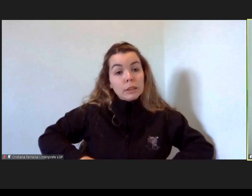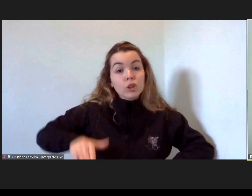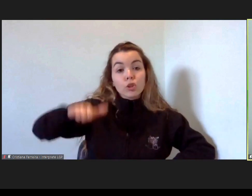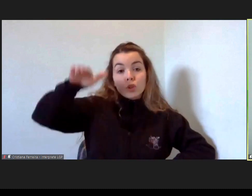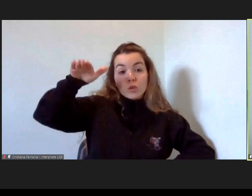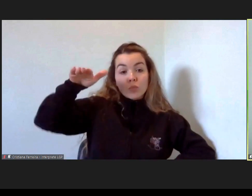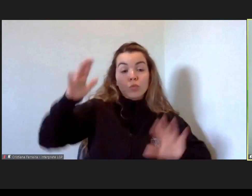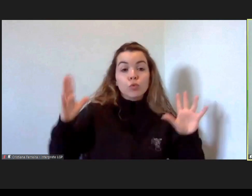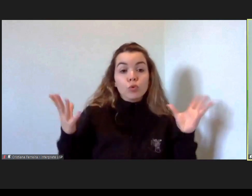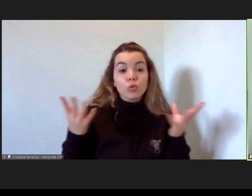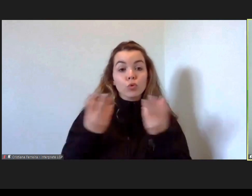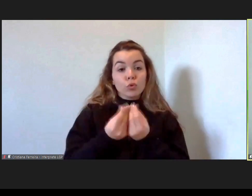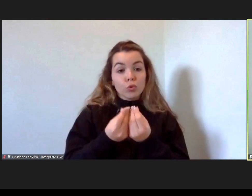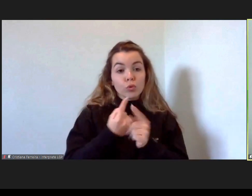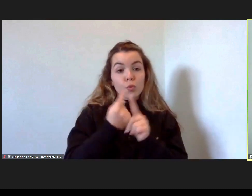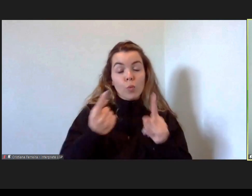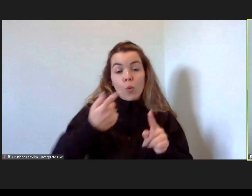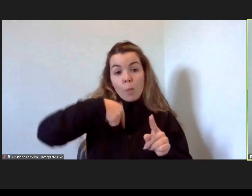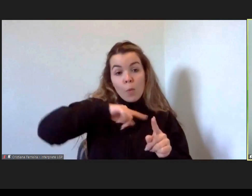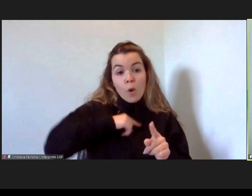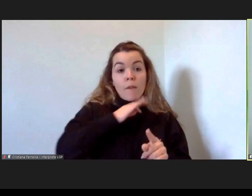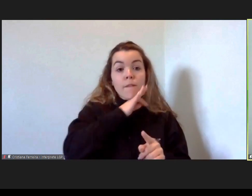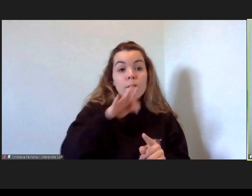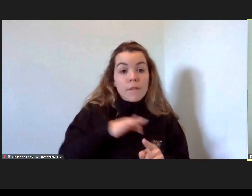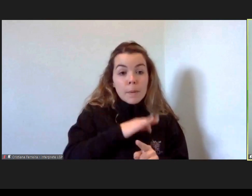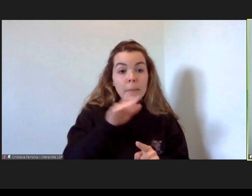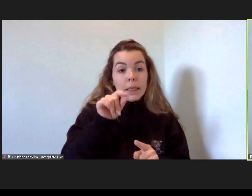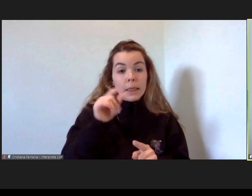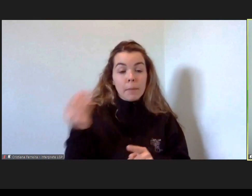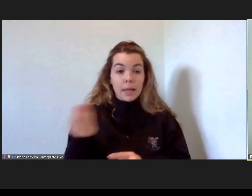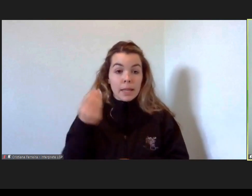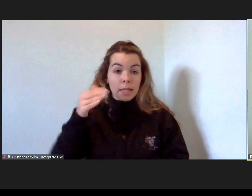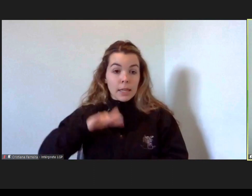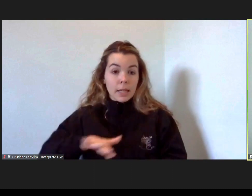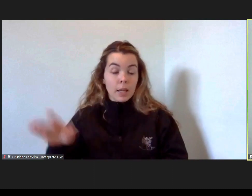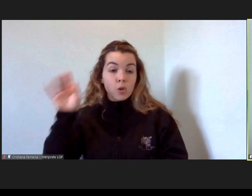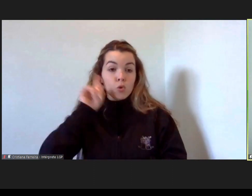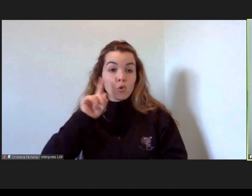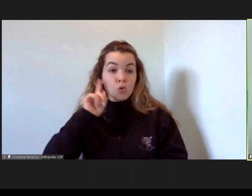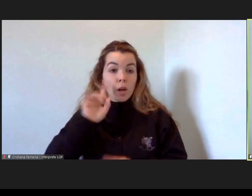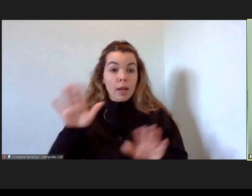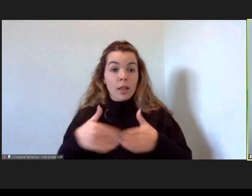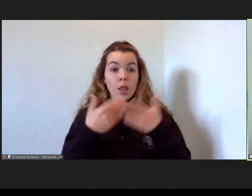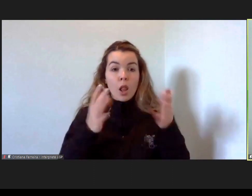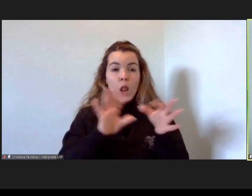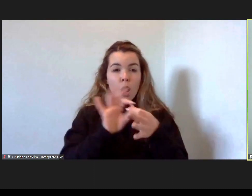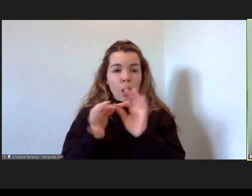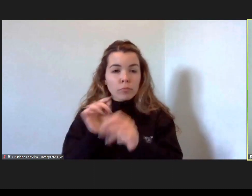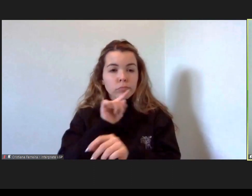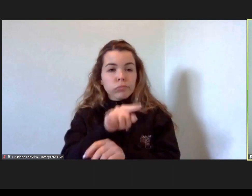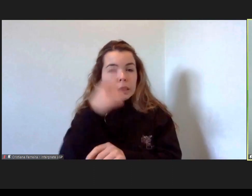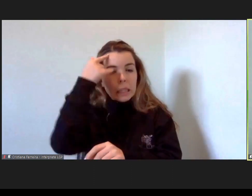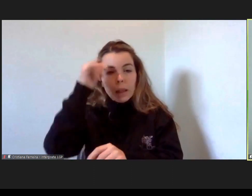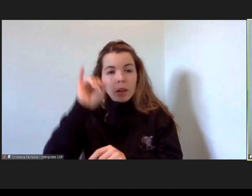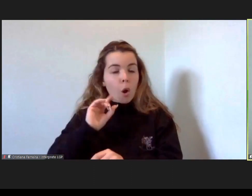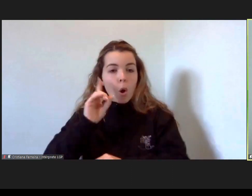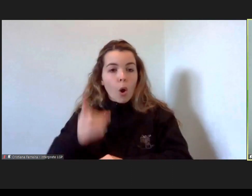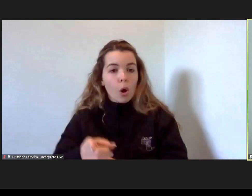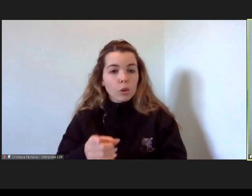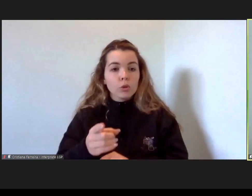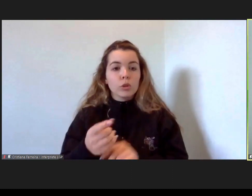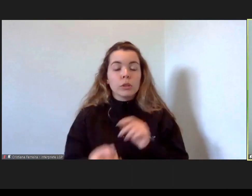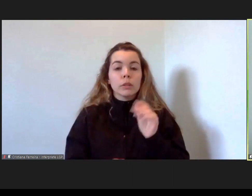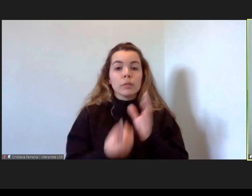nós, a família e as crianças imigrantes também é fundamental. Nesse sentido, a ideia é implementar uma boa prática que foi,